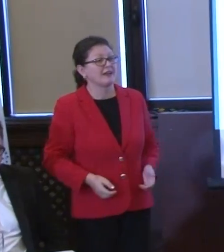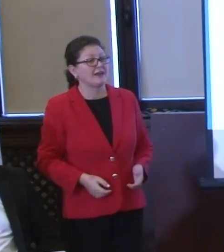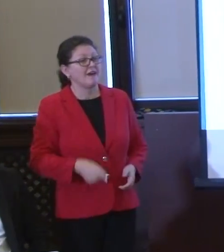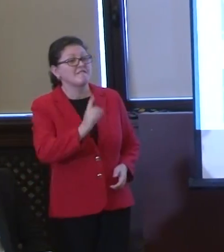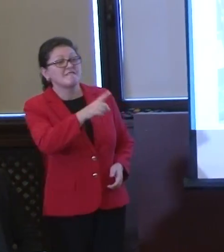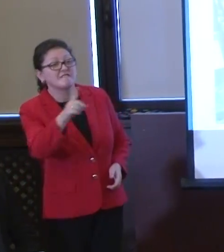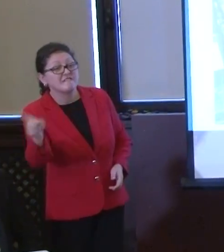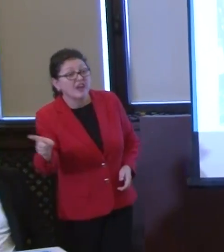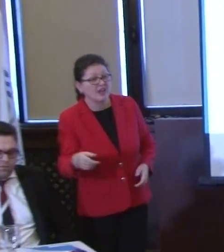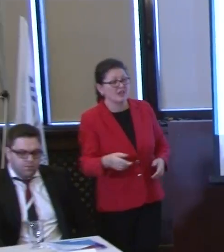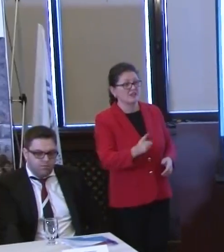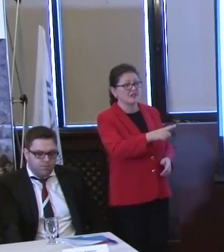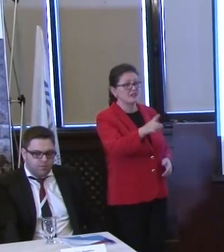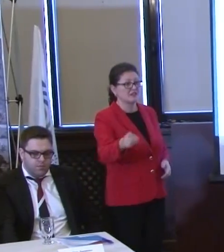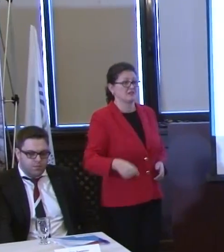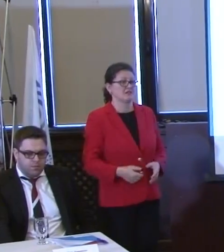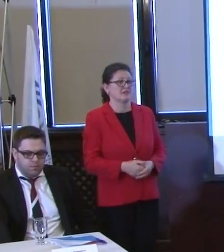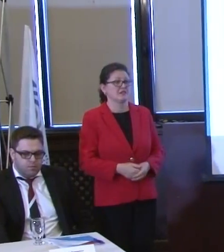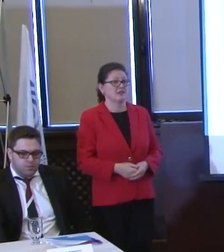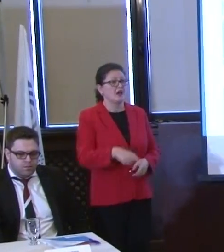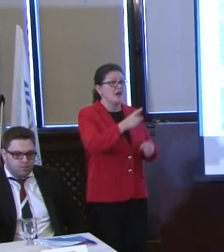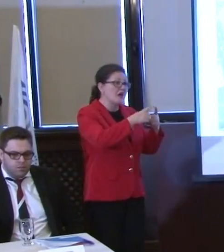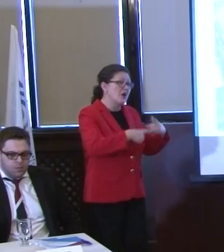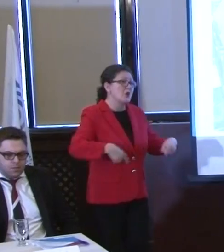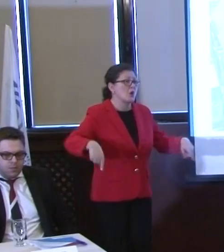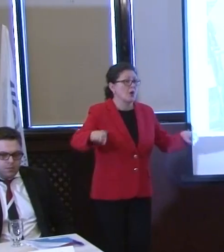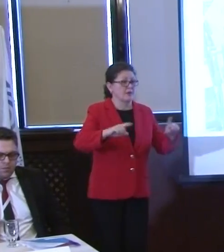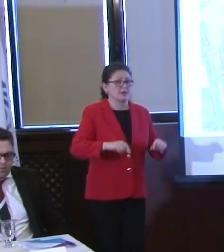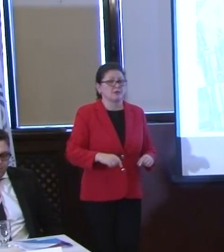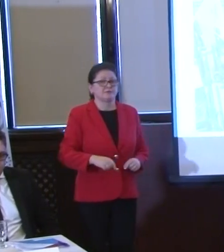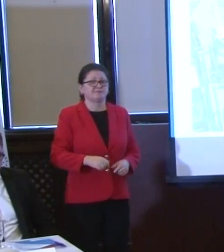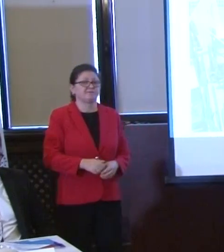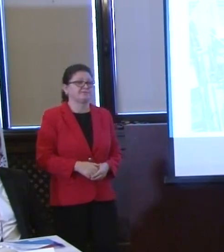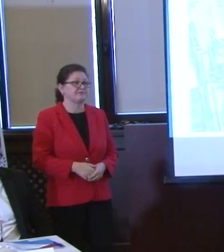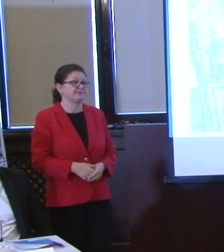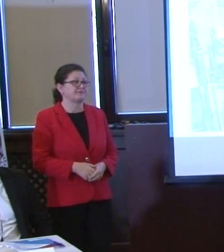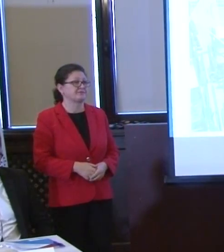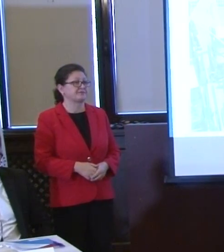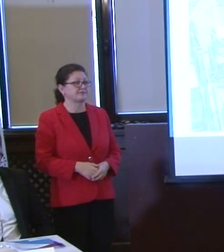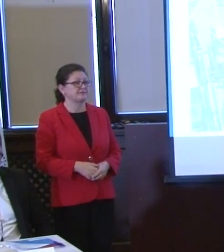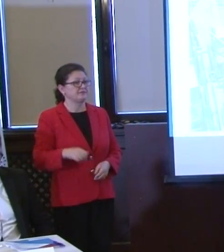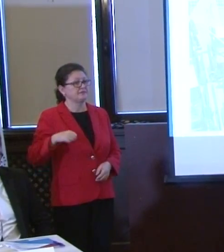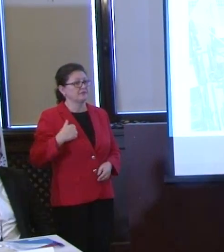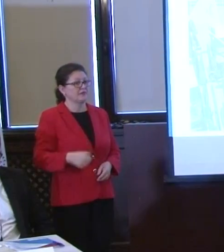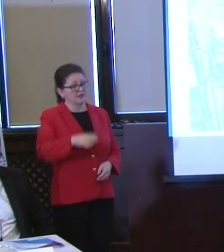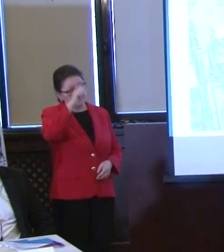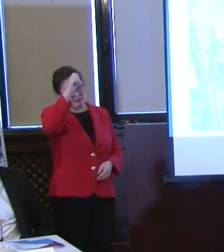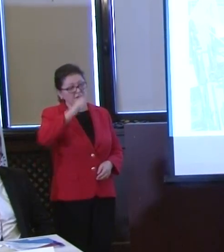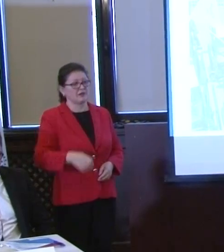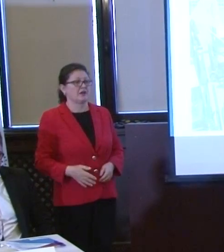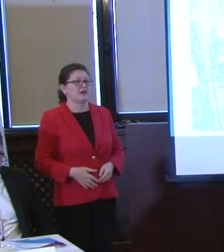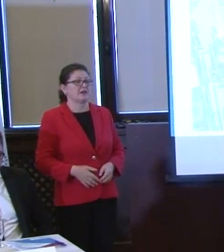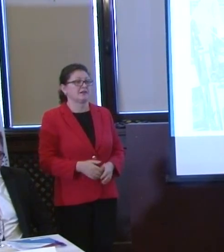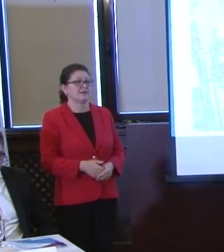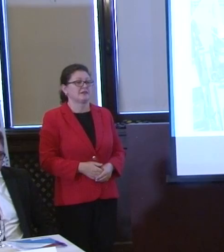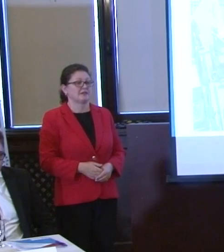Fiecare dintre noi parte. Suntem cei tărțeni, oameni, care beneficiem de servicii în diverse forme. Eu beneficiez de